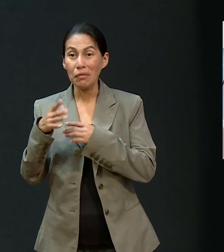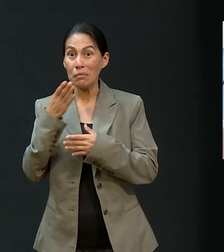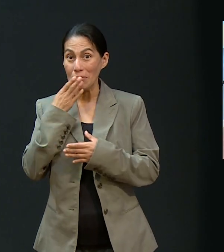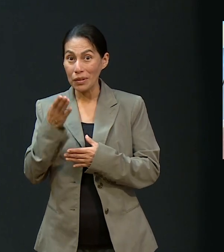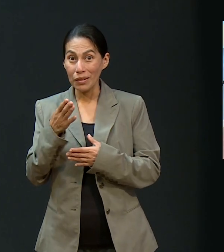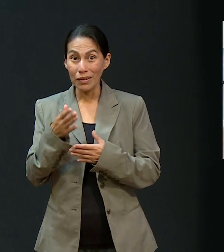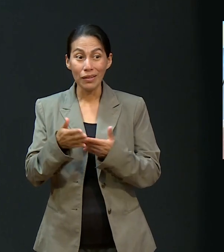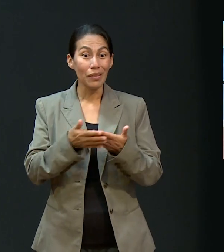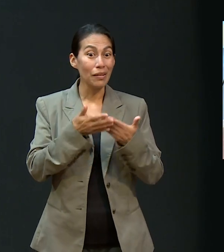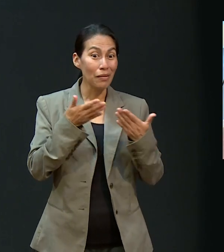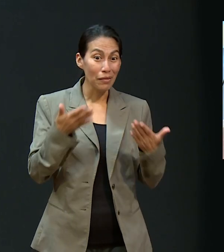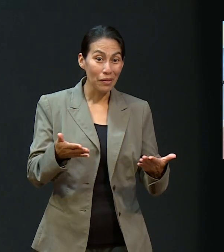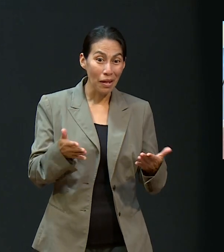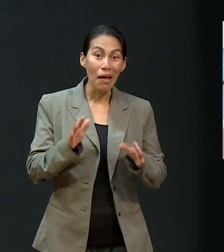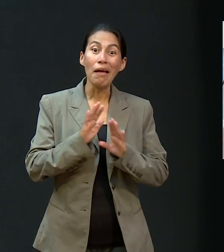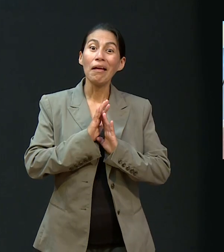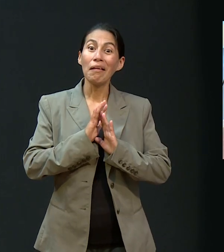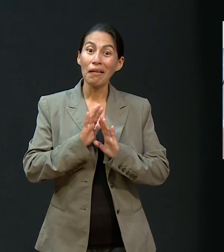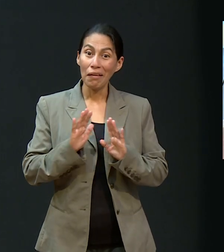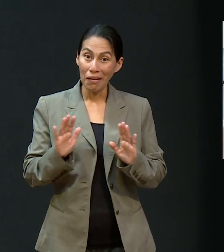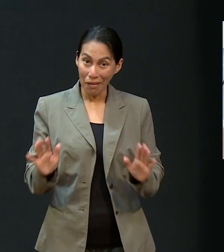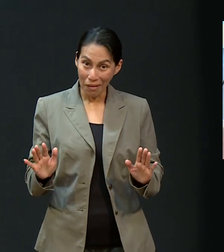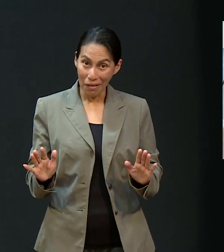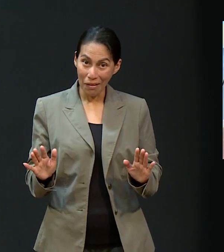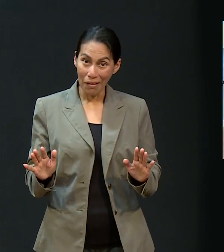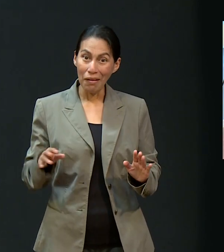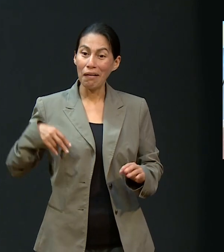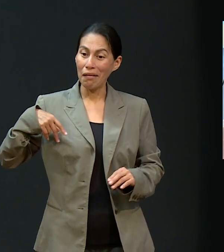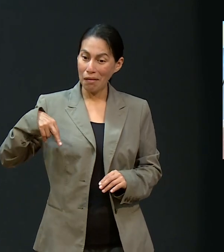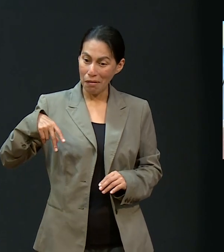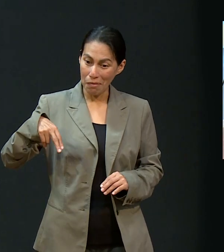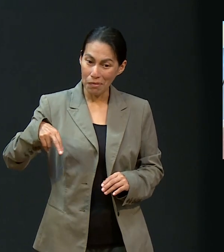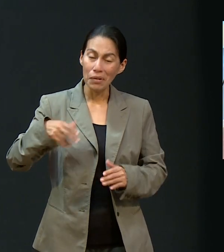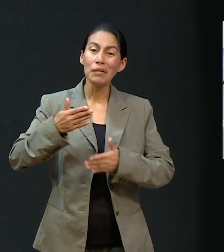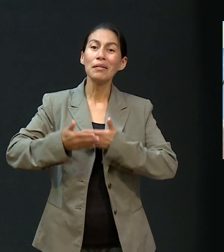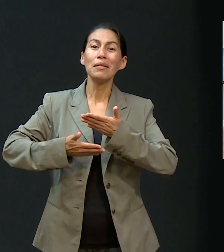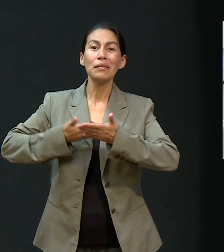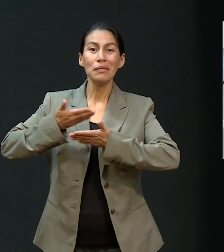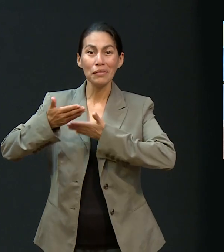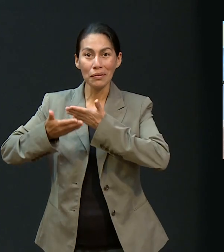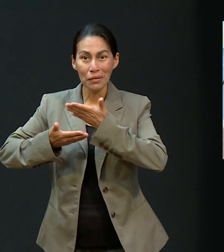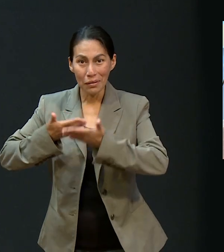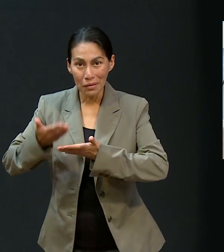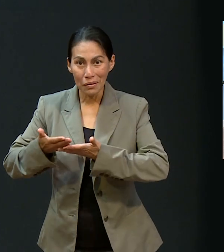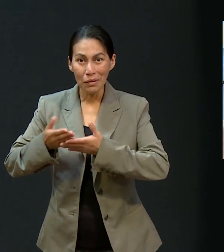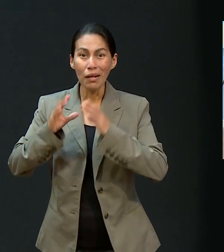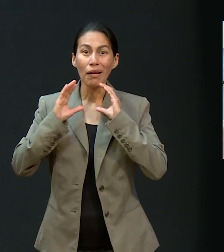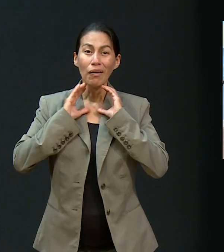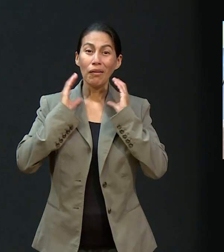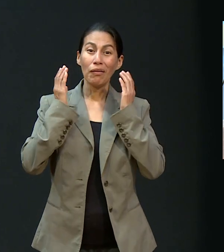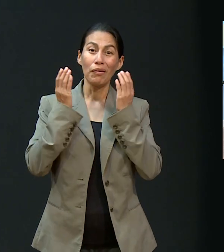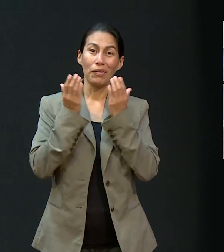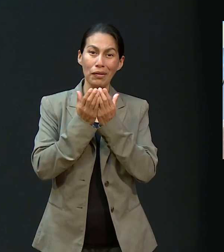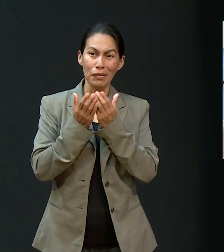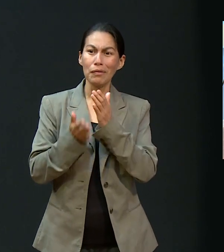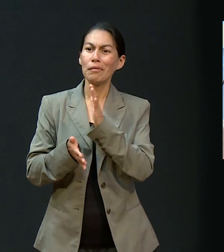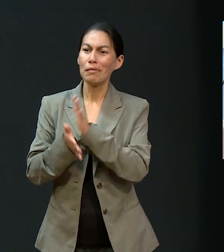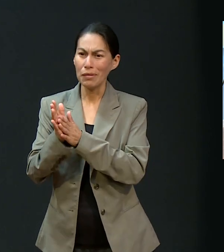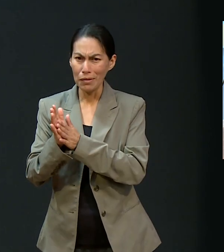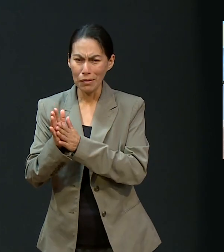50 metros. Y ahora ya puede caminar, puede servirle al Señor. Amén. Va